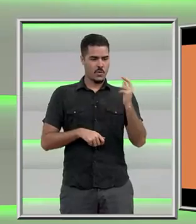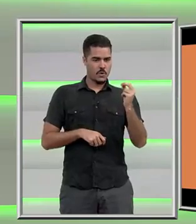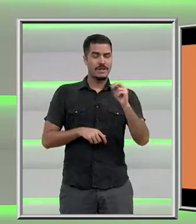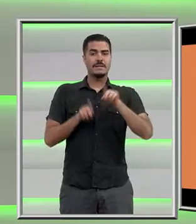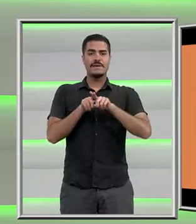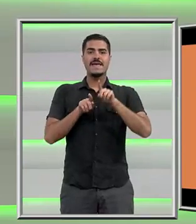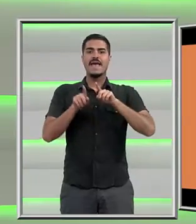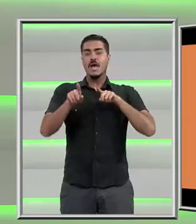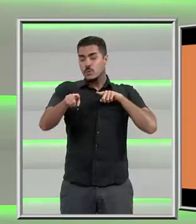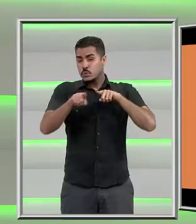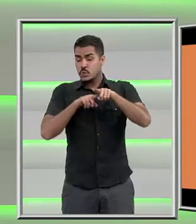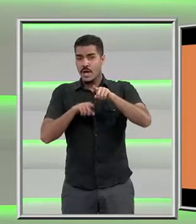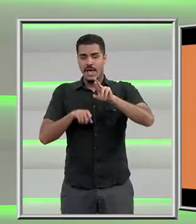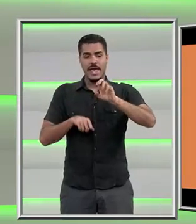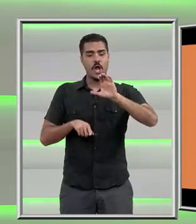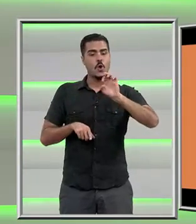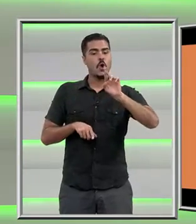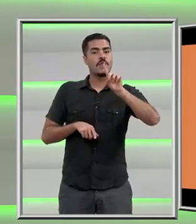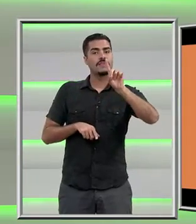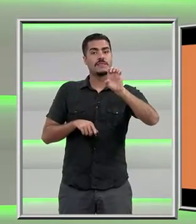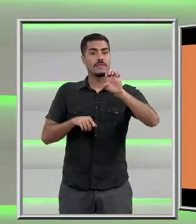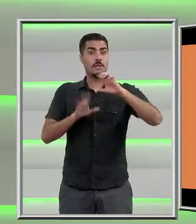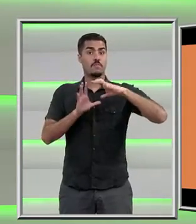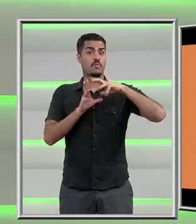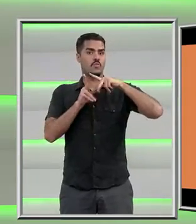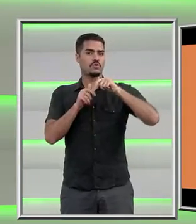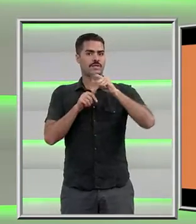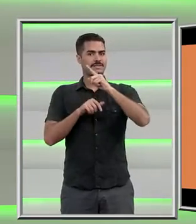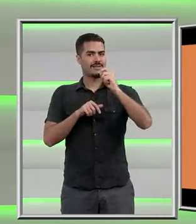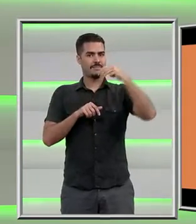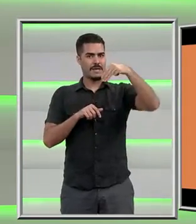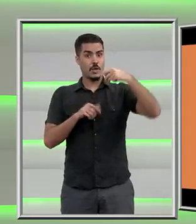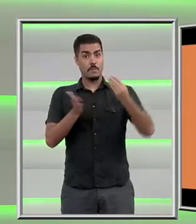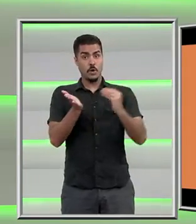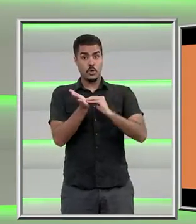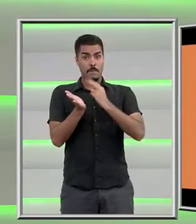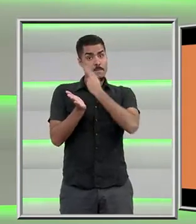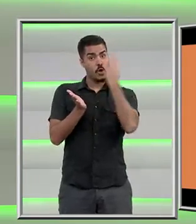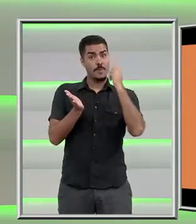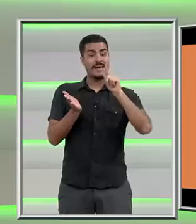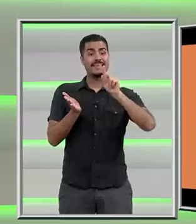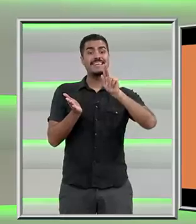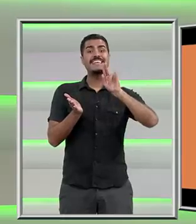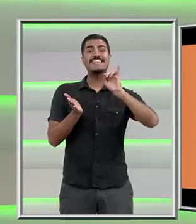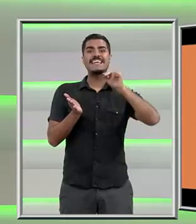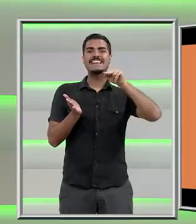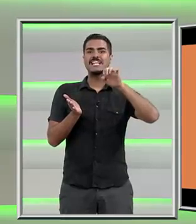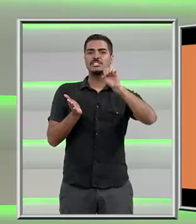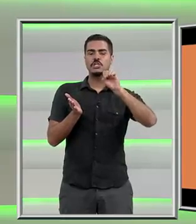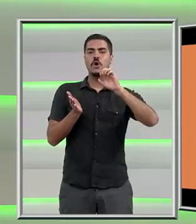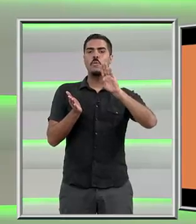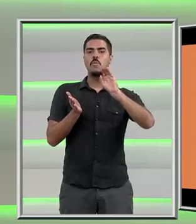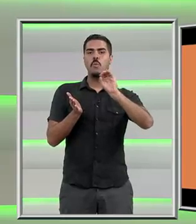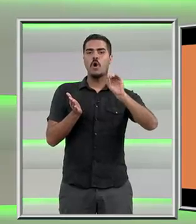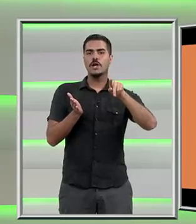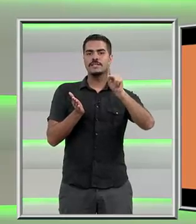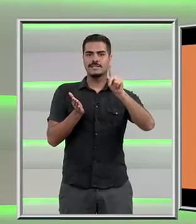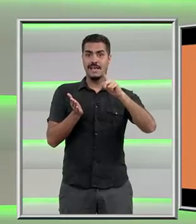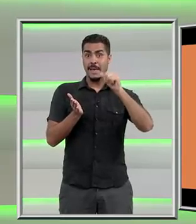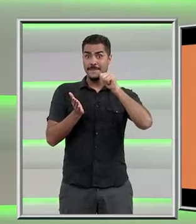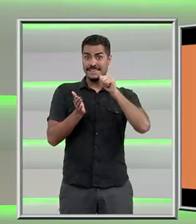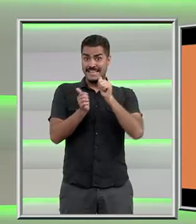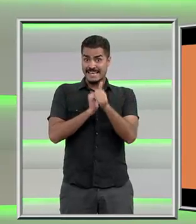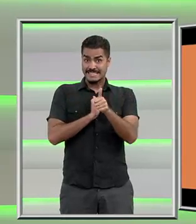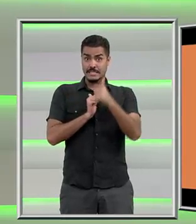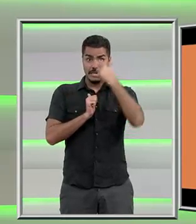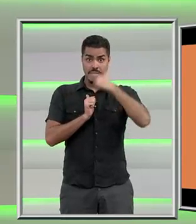mundial nos 100 metros me deu a colocação no Guinness Book como a atleta cega mais rápida do mundo. Eu acho que esse foi o meu